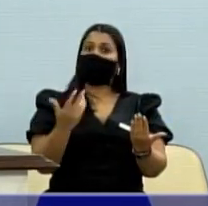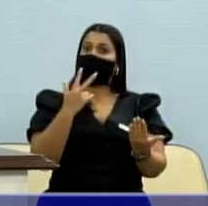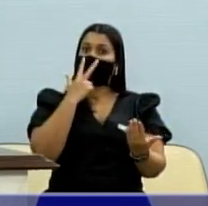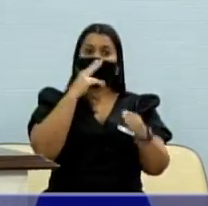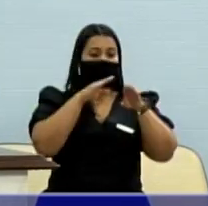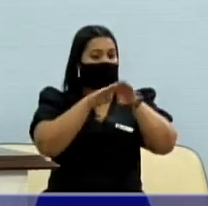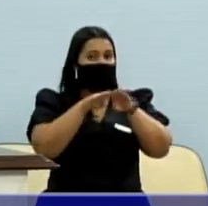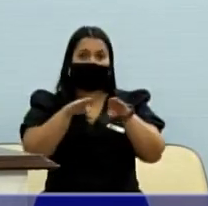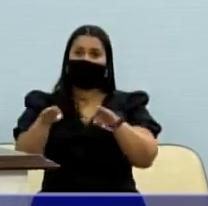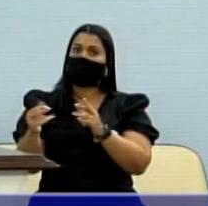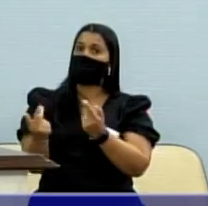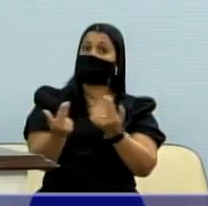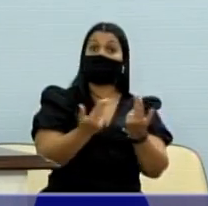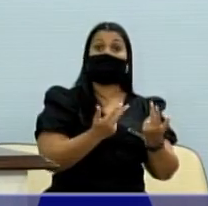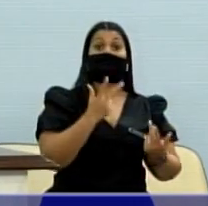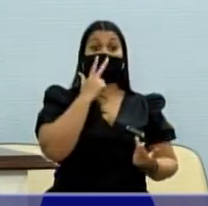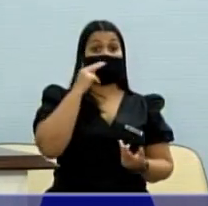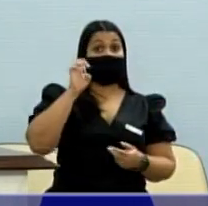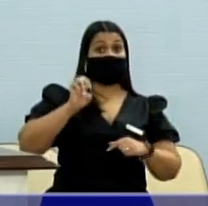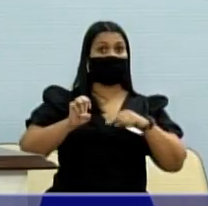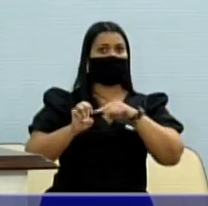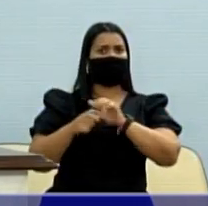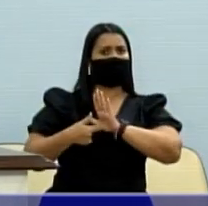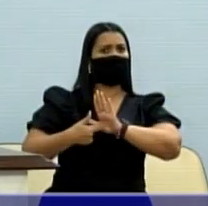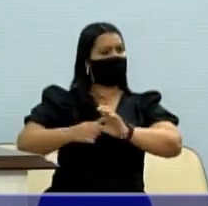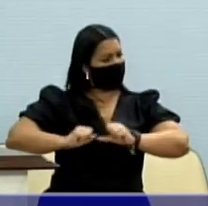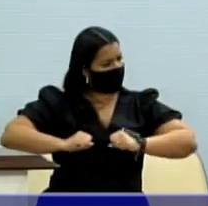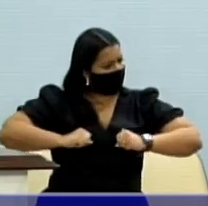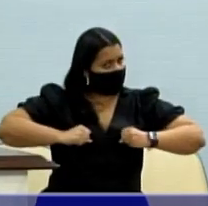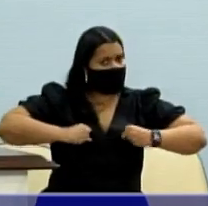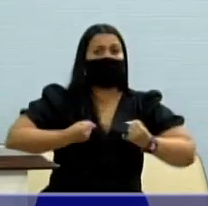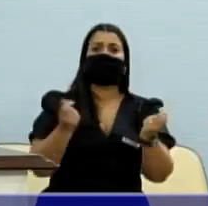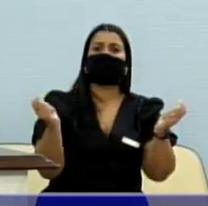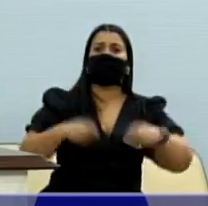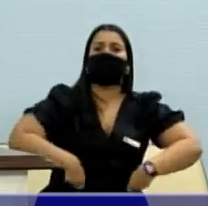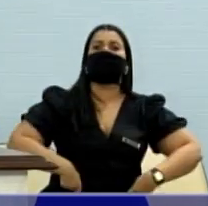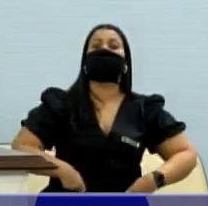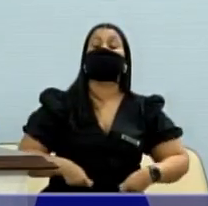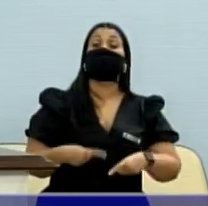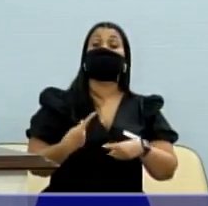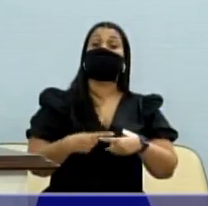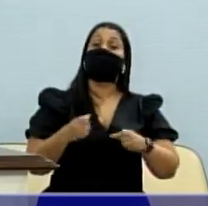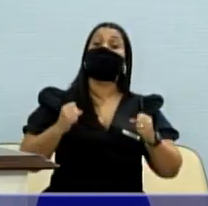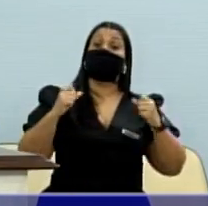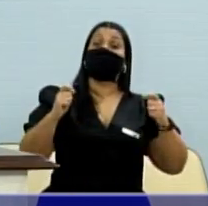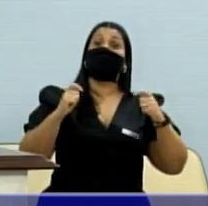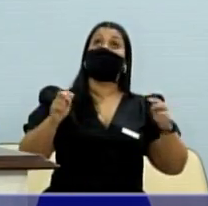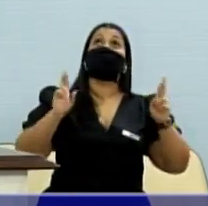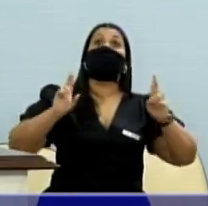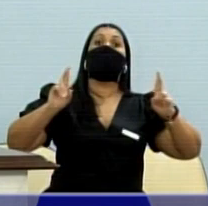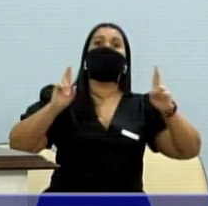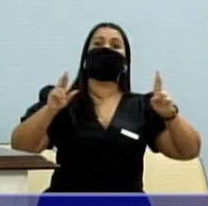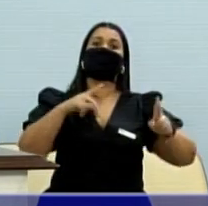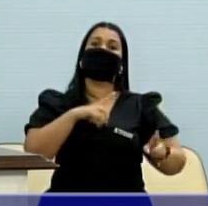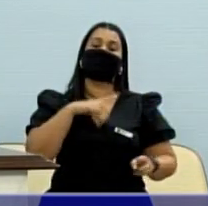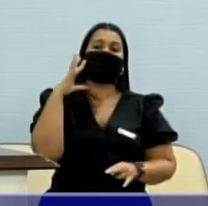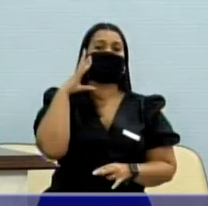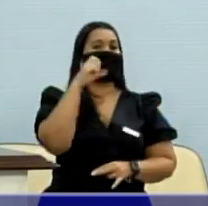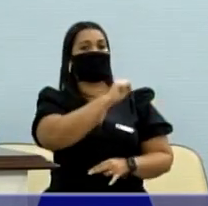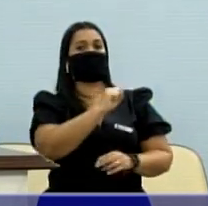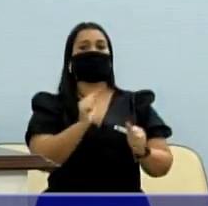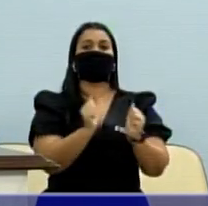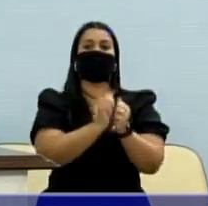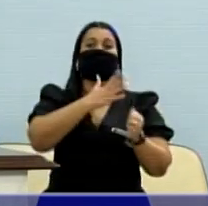que a esquerda paulista mostra vigor e potência. Torço muito para que tenha um entendimento em torno da